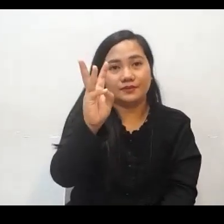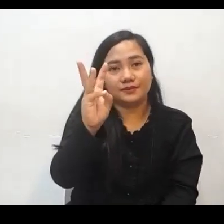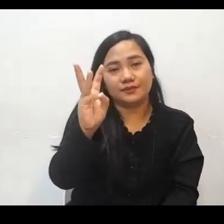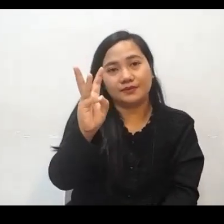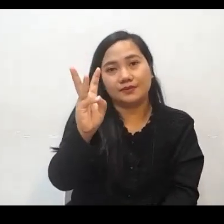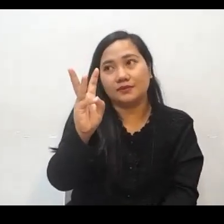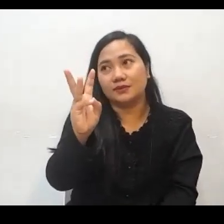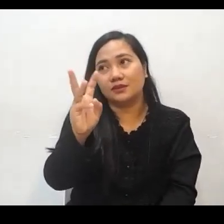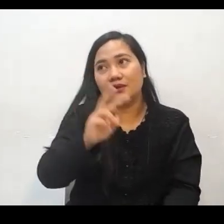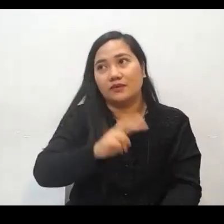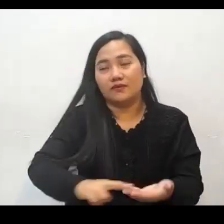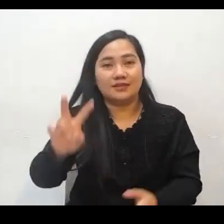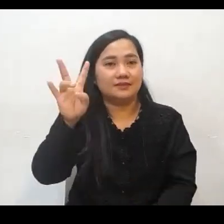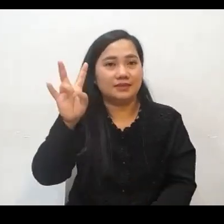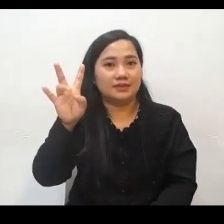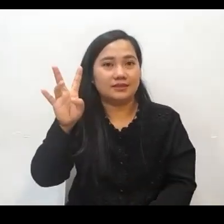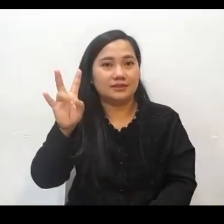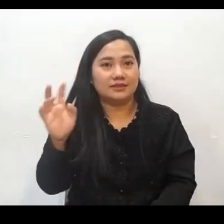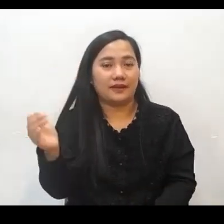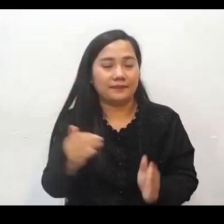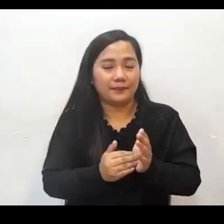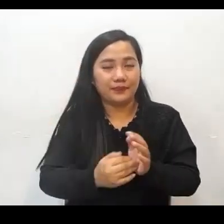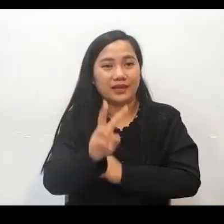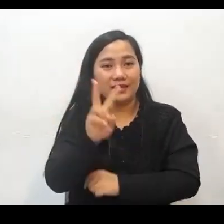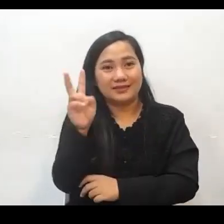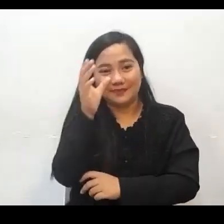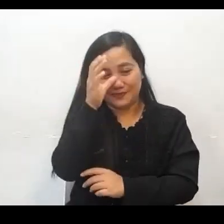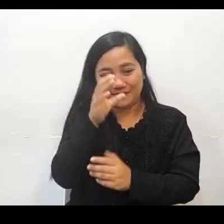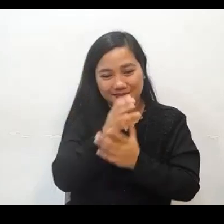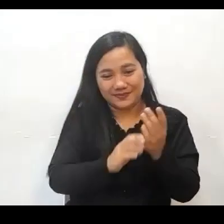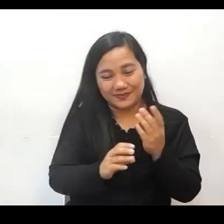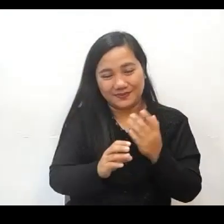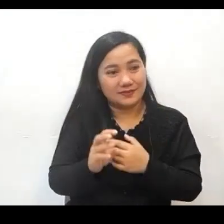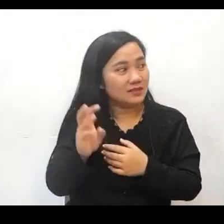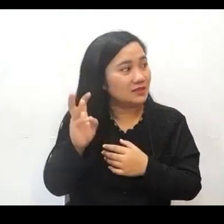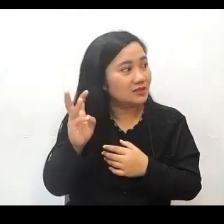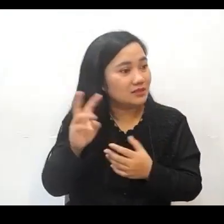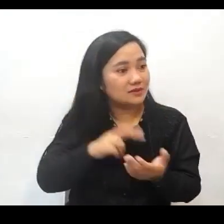verse 17. Sa 2 Corinthians chapter 6 verse 17.